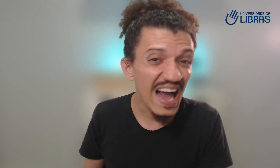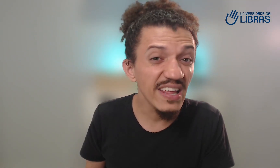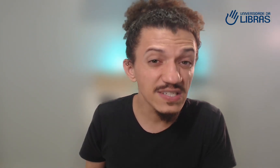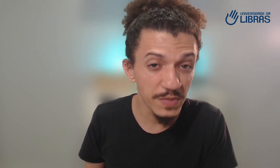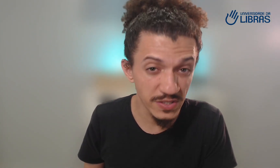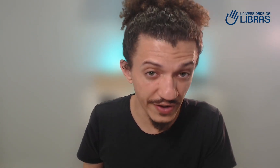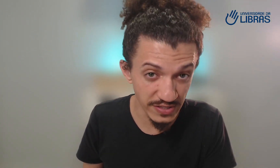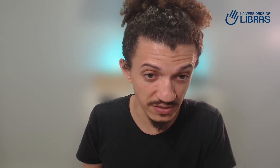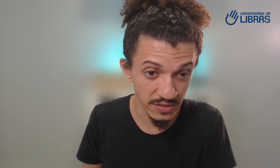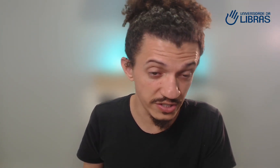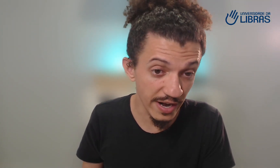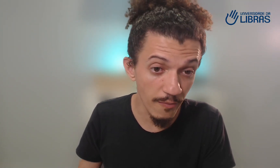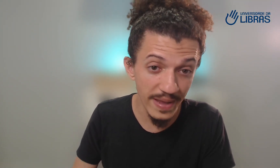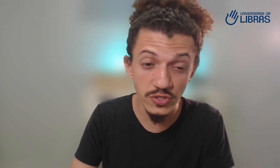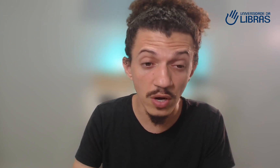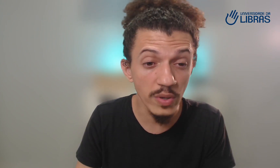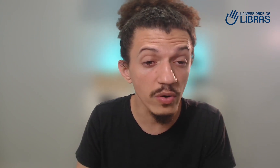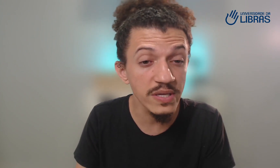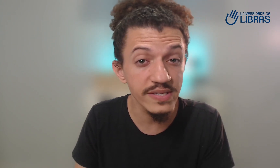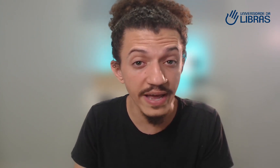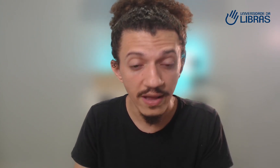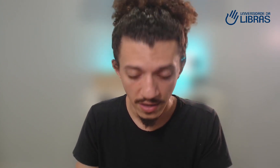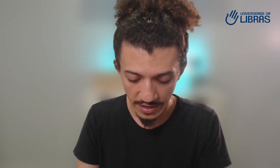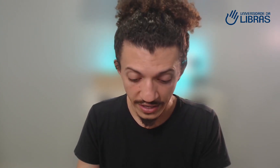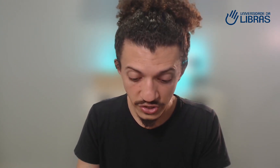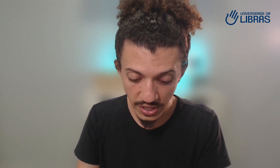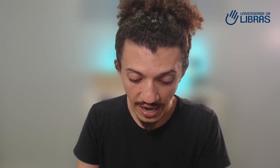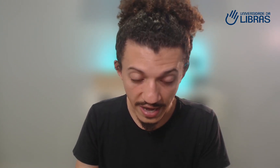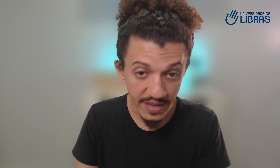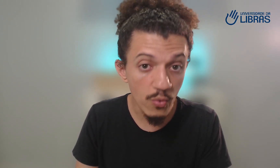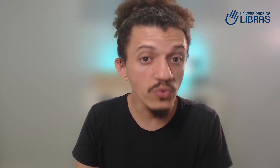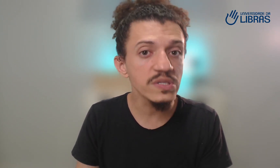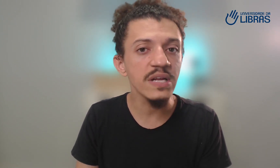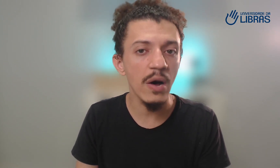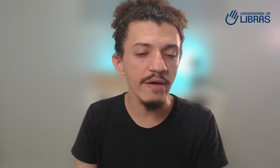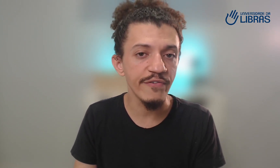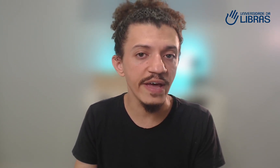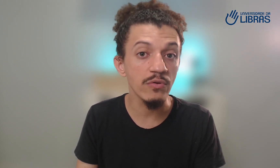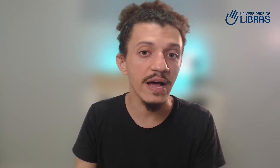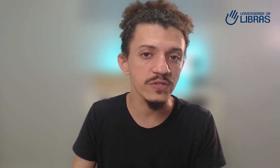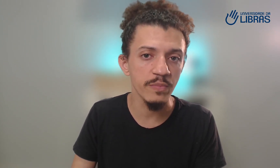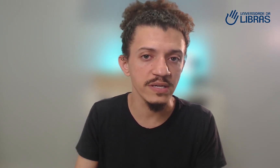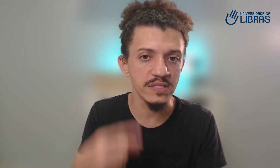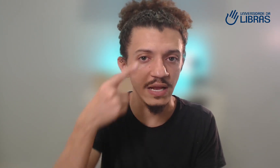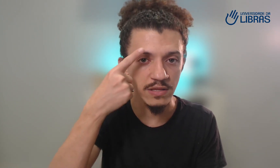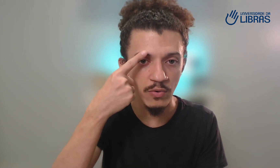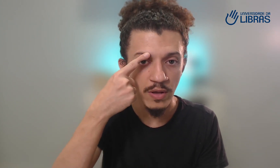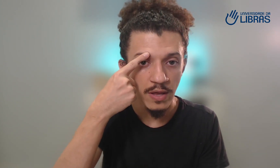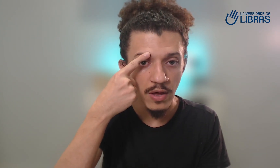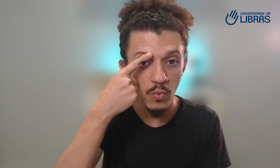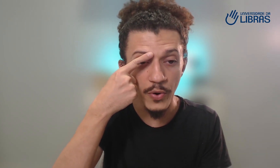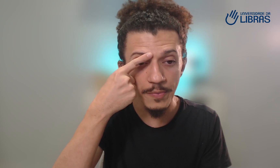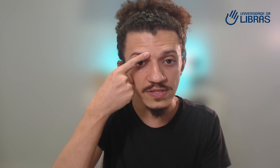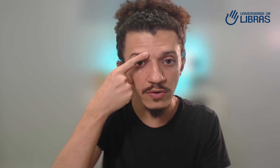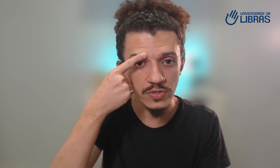Paríssimas vezes. Geralmente só quando eu quiser indicar que algum sinal é feito na sobrancelha. Então o próprio sinal de